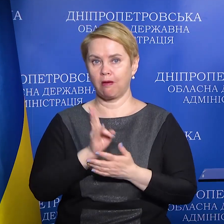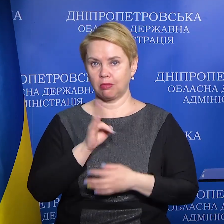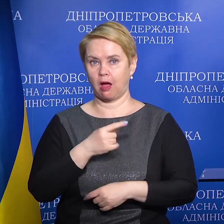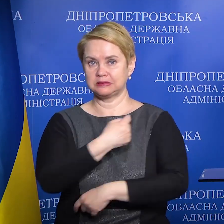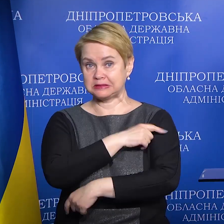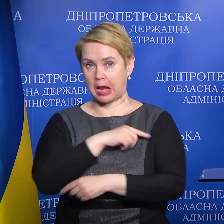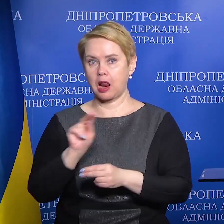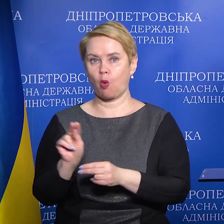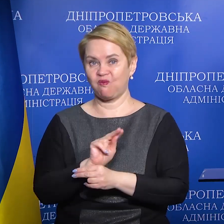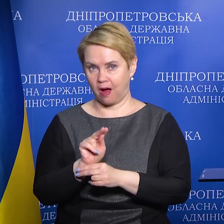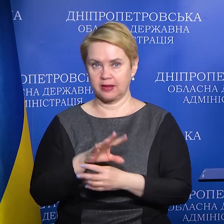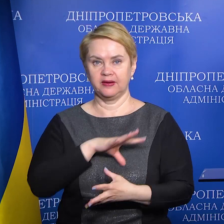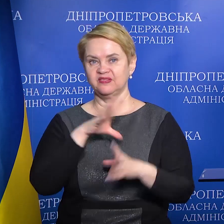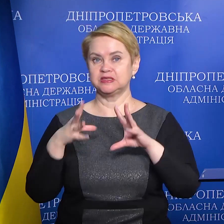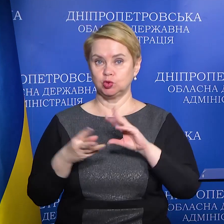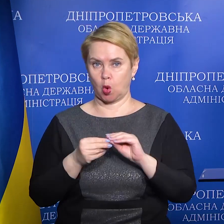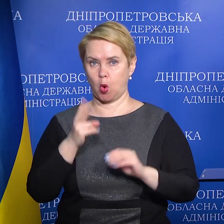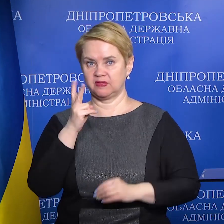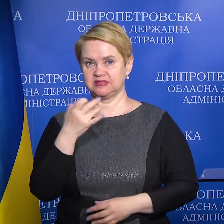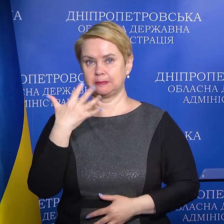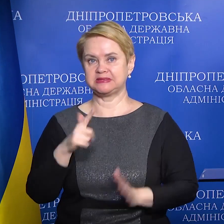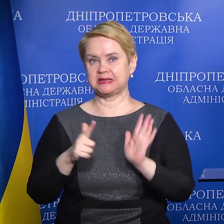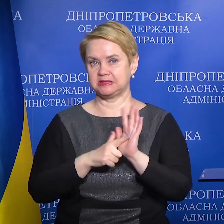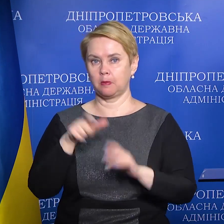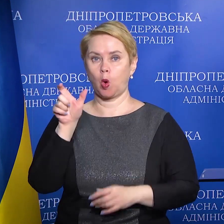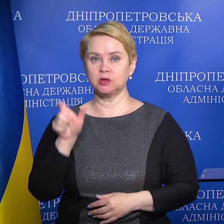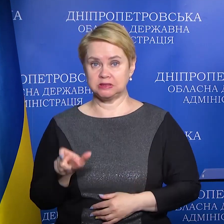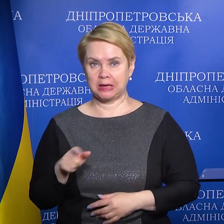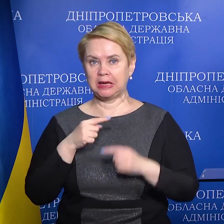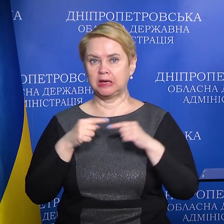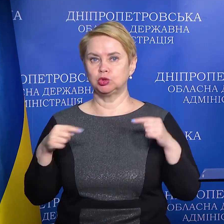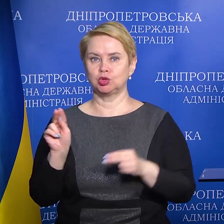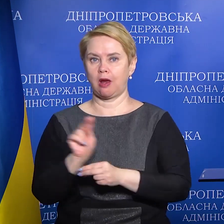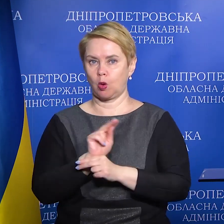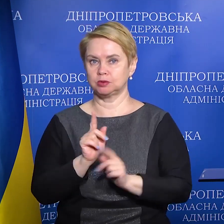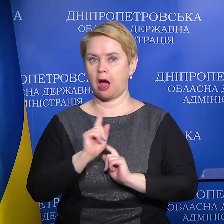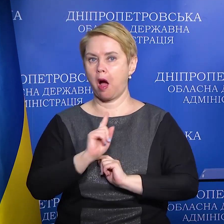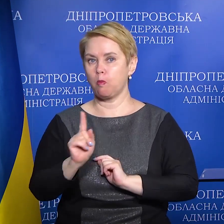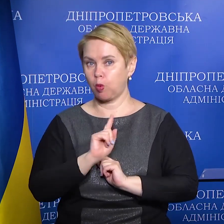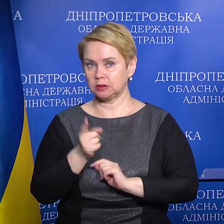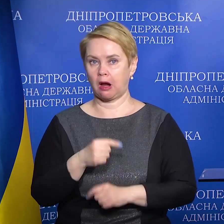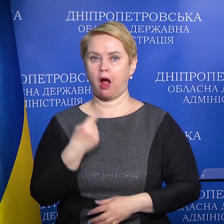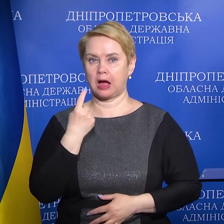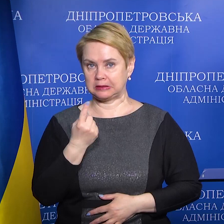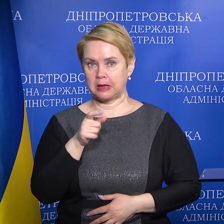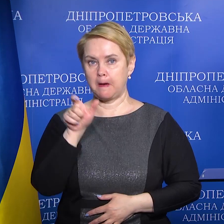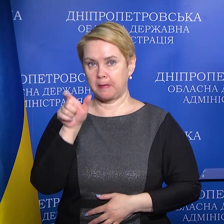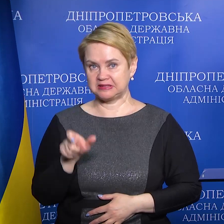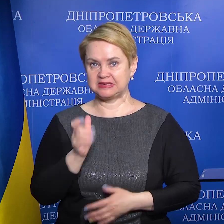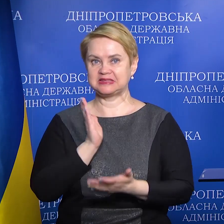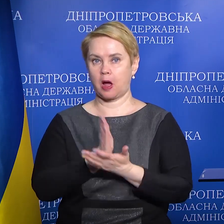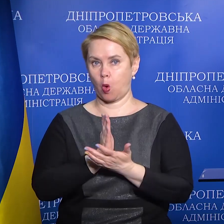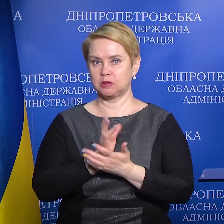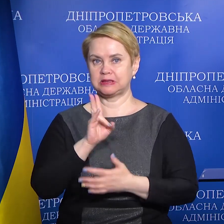стаціонарному лікуванні. Всього 257 осіб, інші лікуються амбулаторно. Один пацієнт